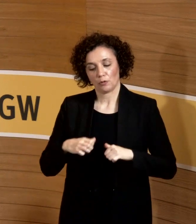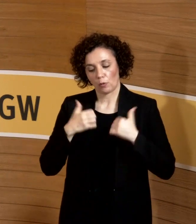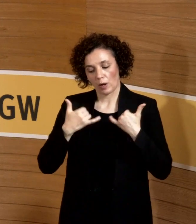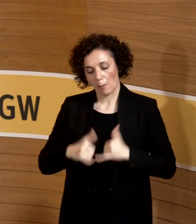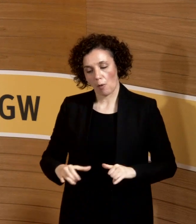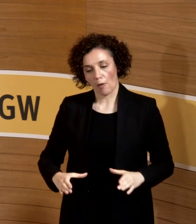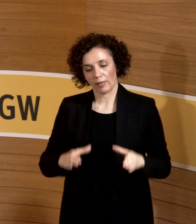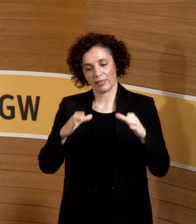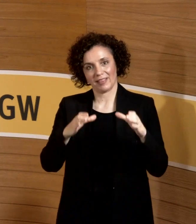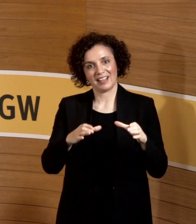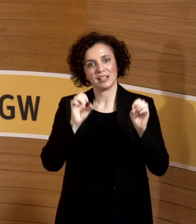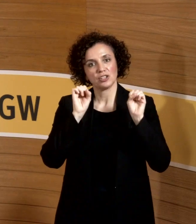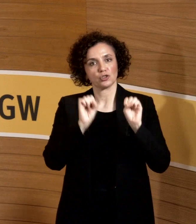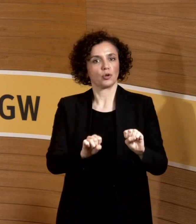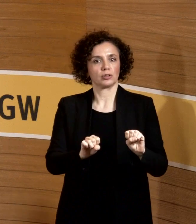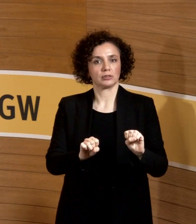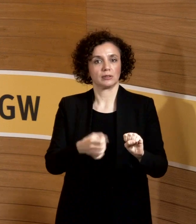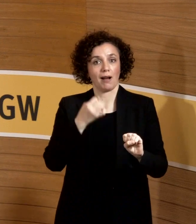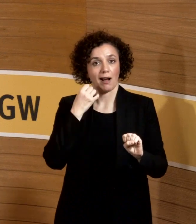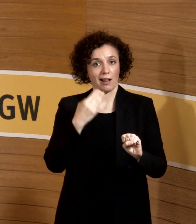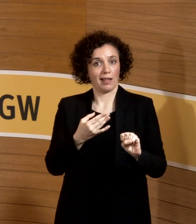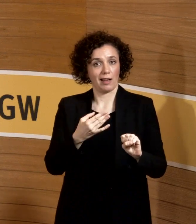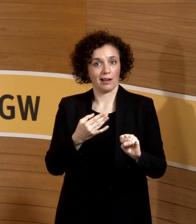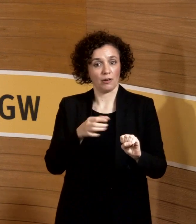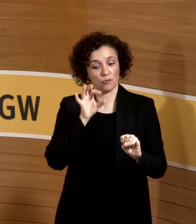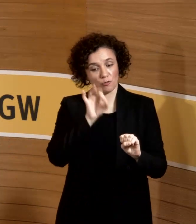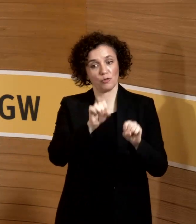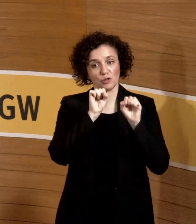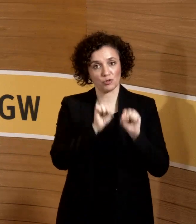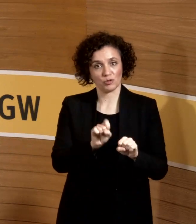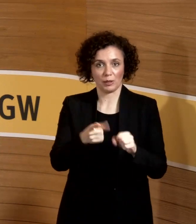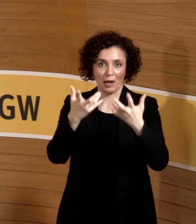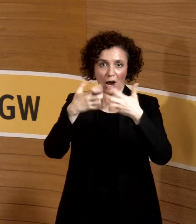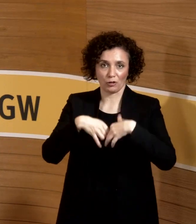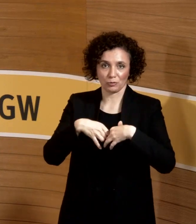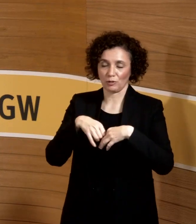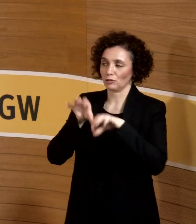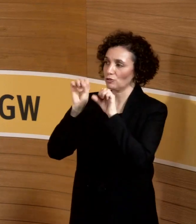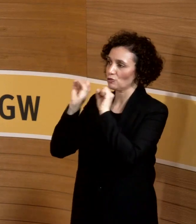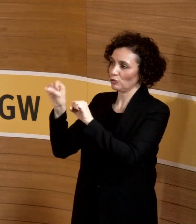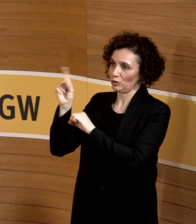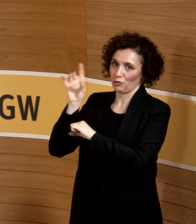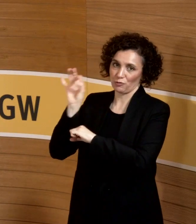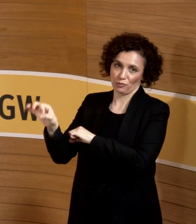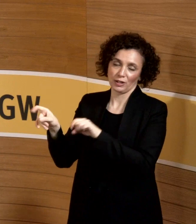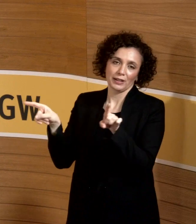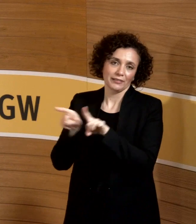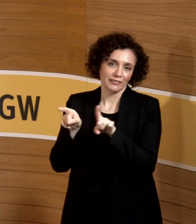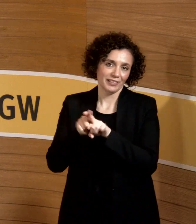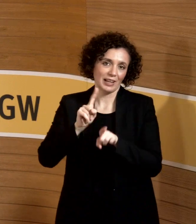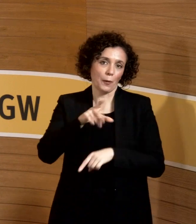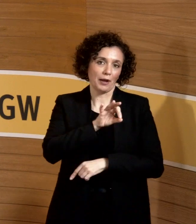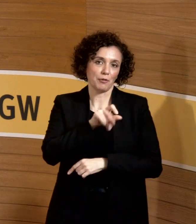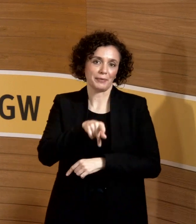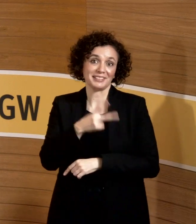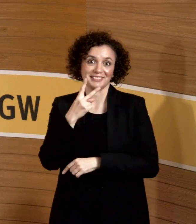geht es sozusagen in die eine Richtung, aber es geht eben auch in die andere Richtung. Und das ist bei der FFP2-Maske genau. Einen wunderbaren Schutz. Ja,